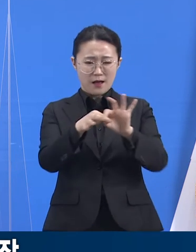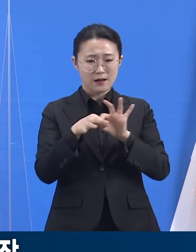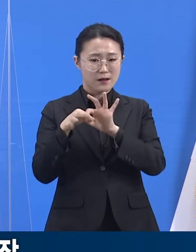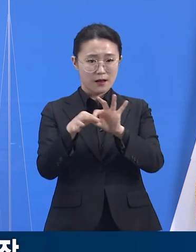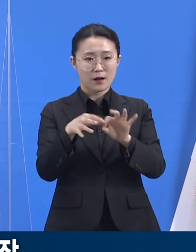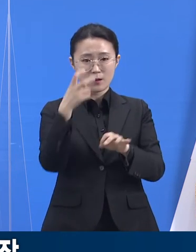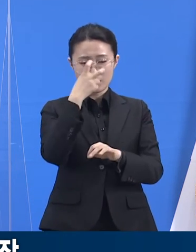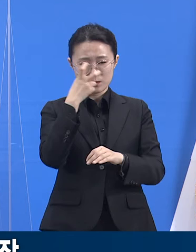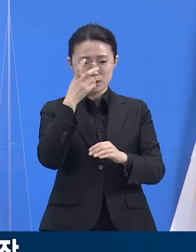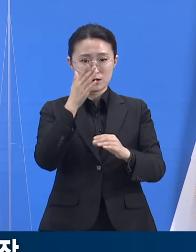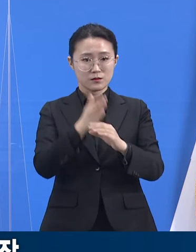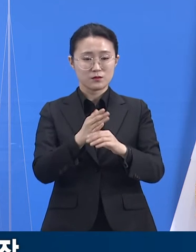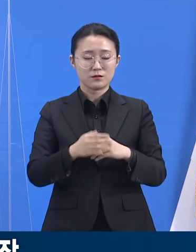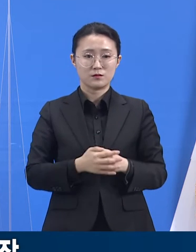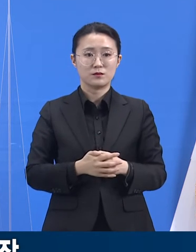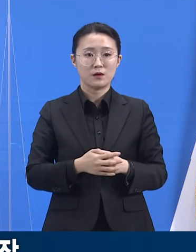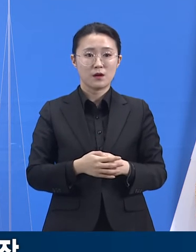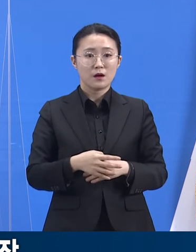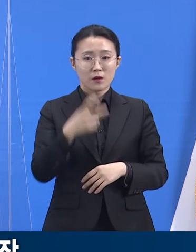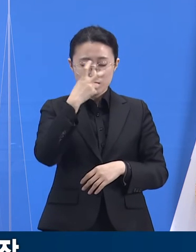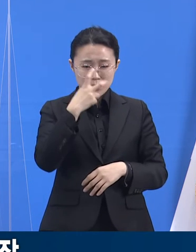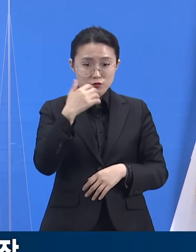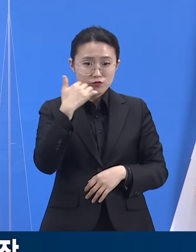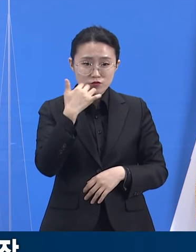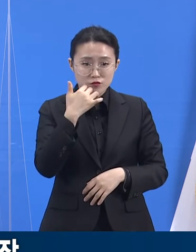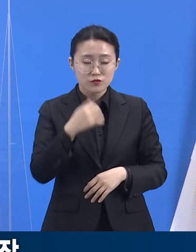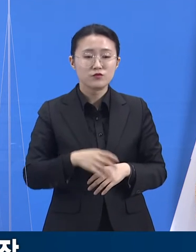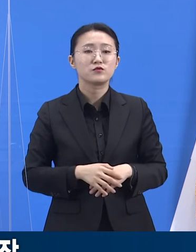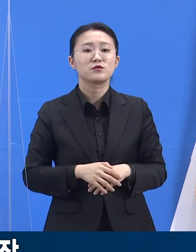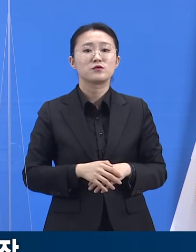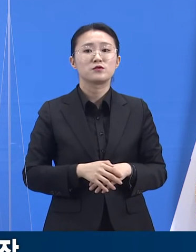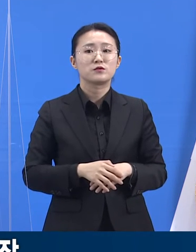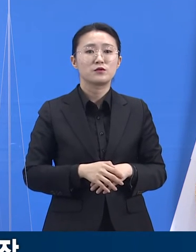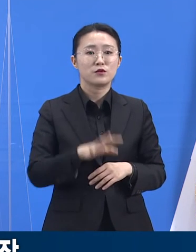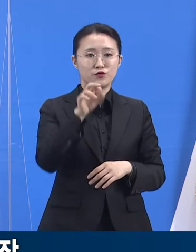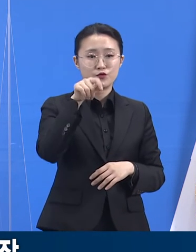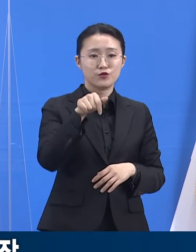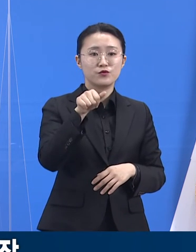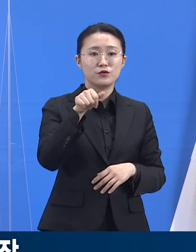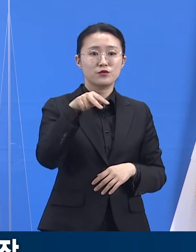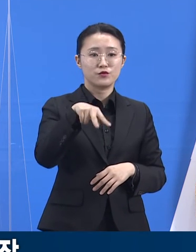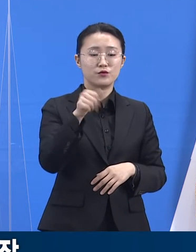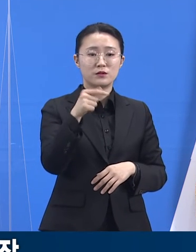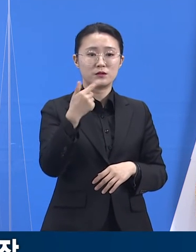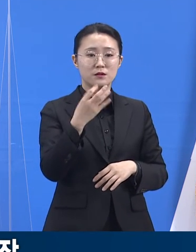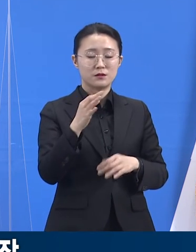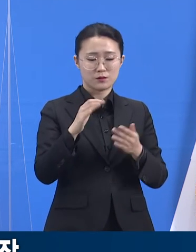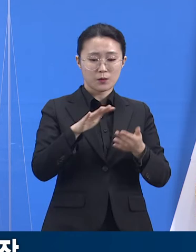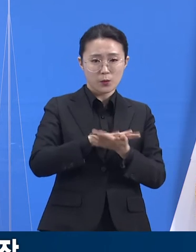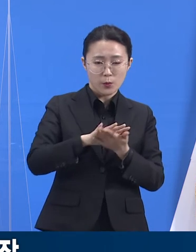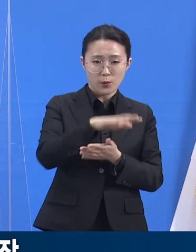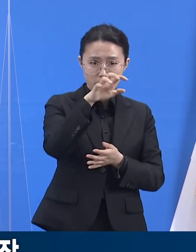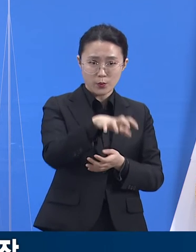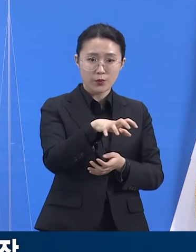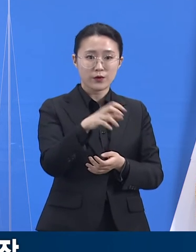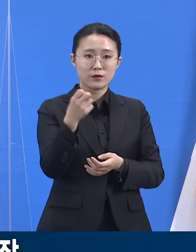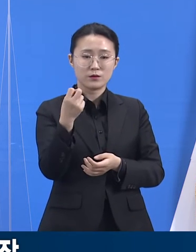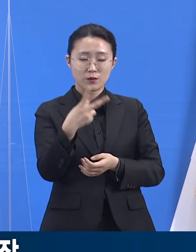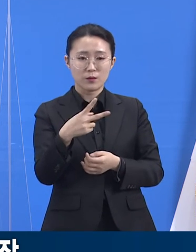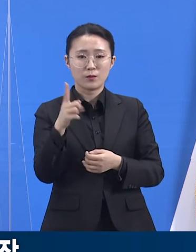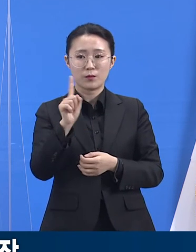대상은 도내 유흥업소, 식품접계업소, 공중위생업소 등 234